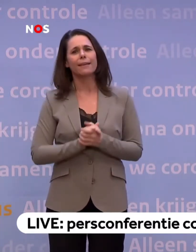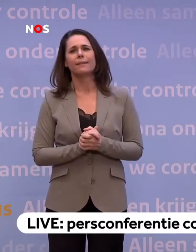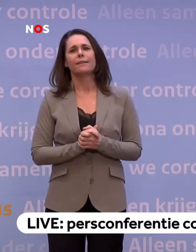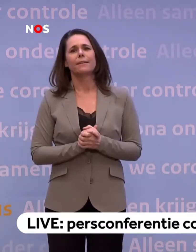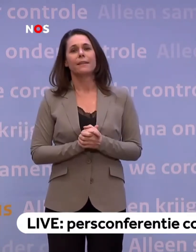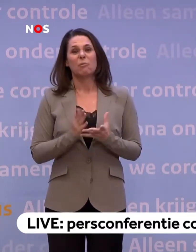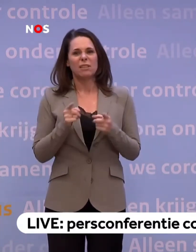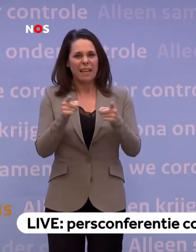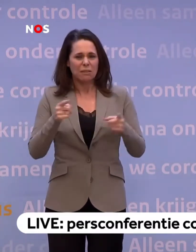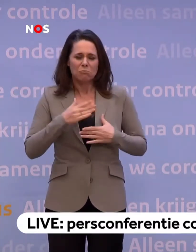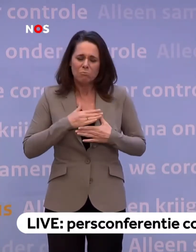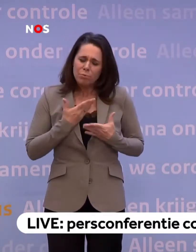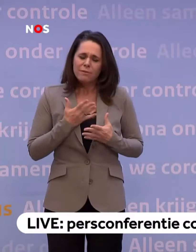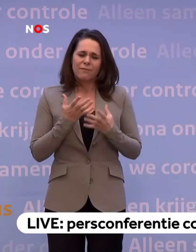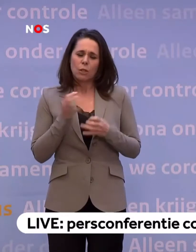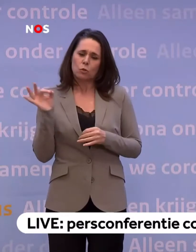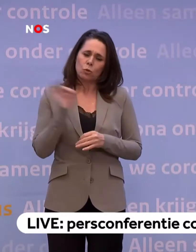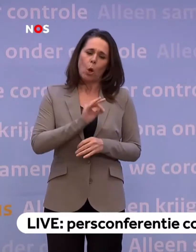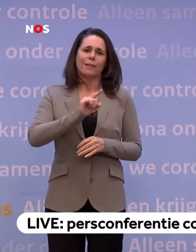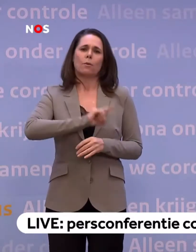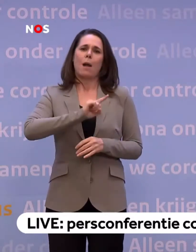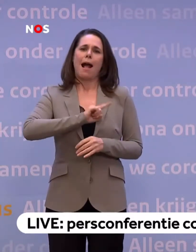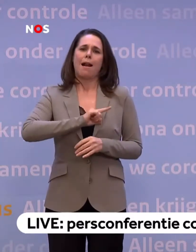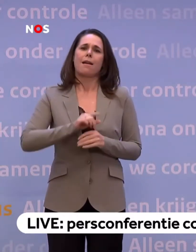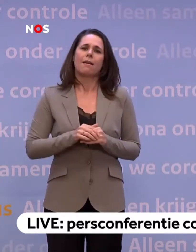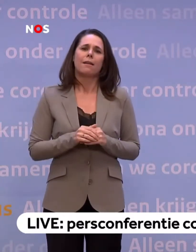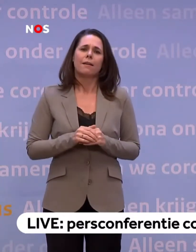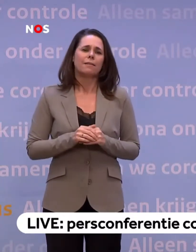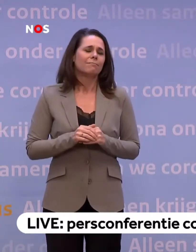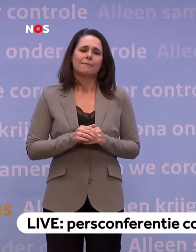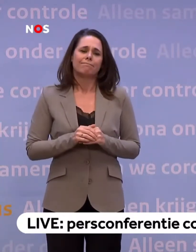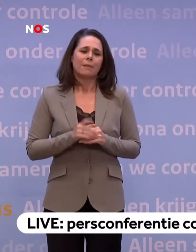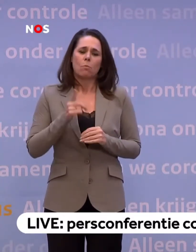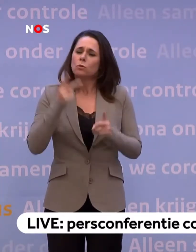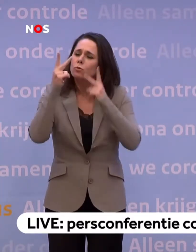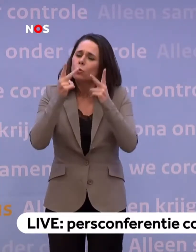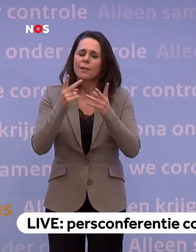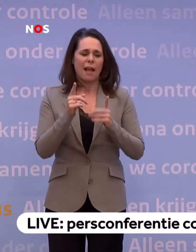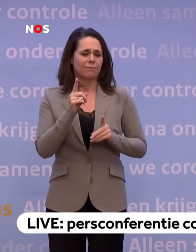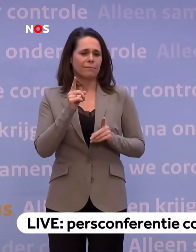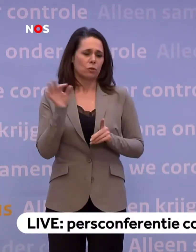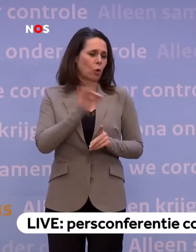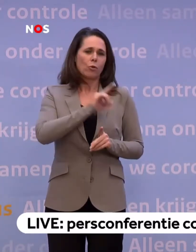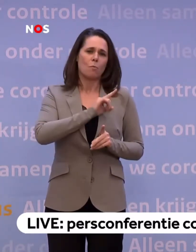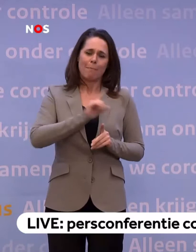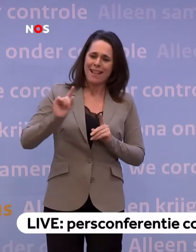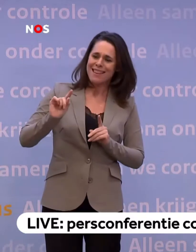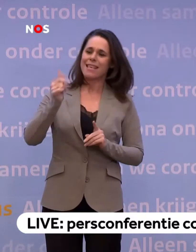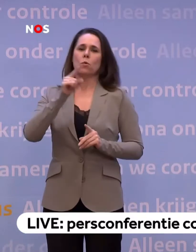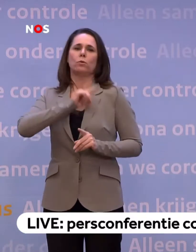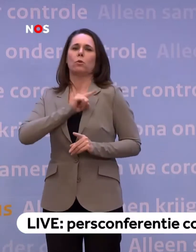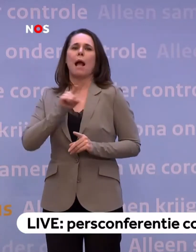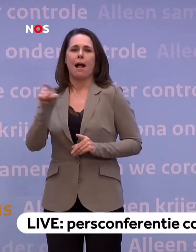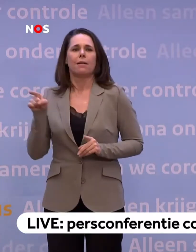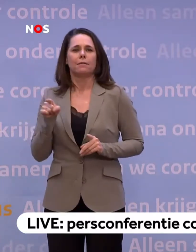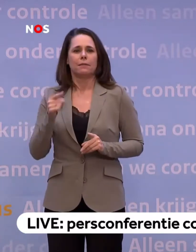verlangen naar back to normal, moeten we juist samen op zoek naar een nieuw normaal. De komende dagen en weken